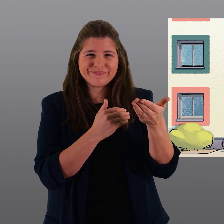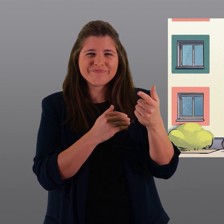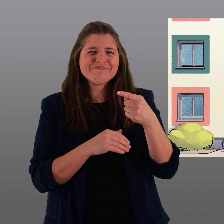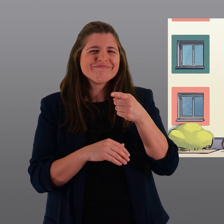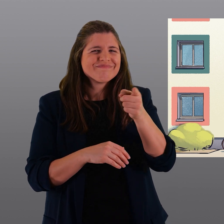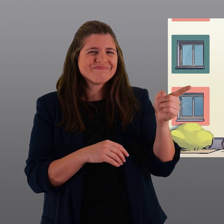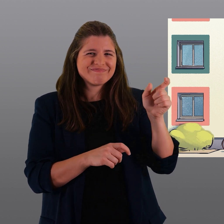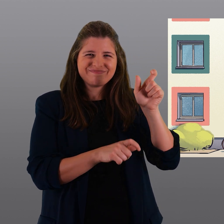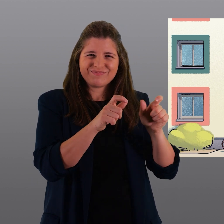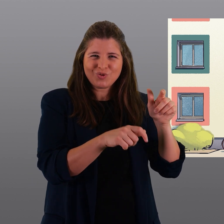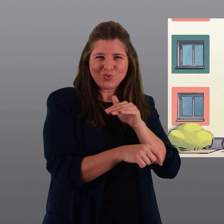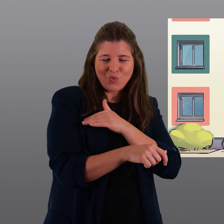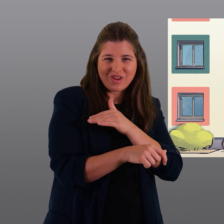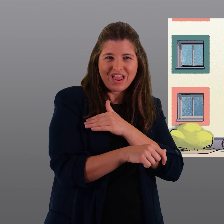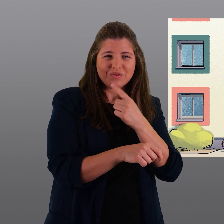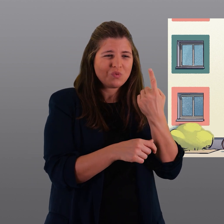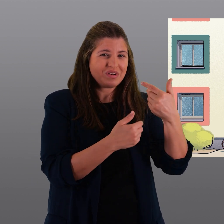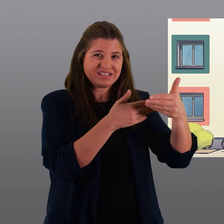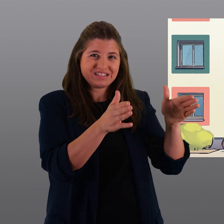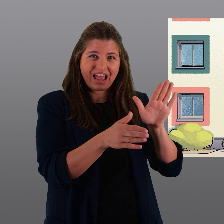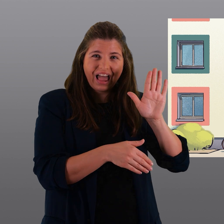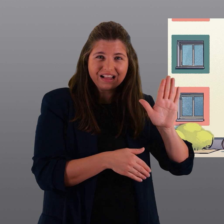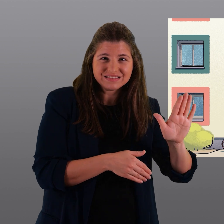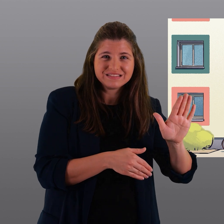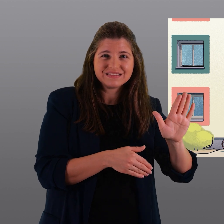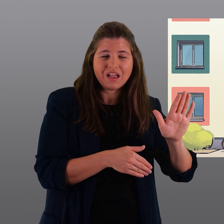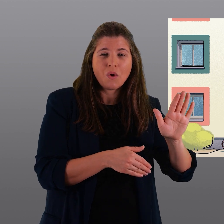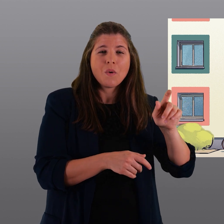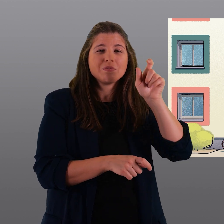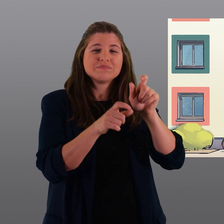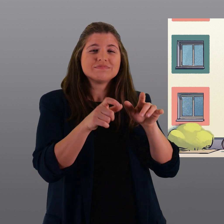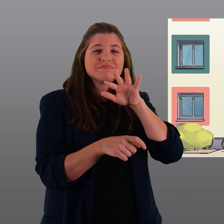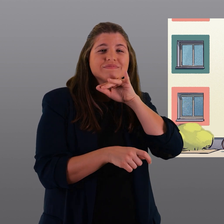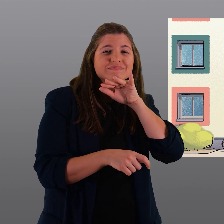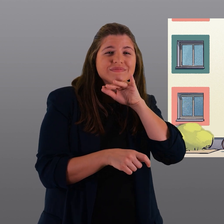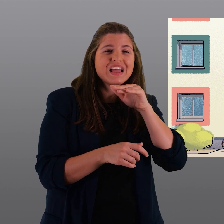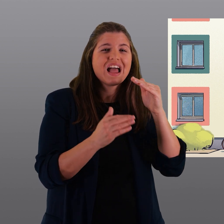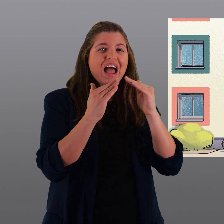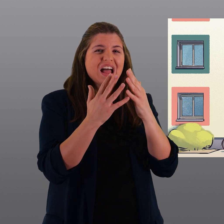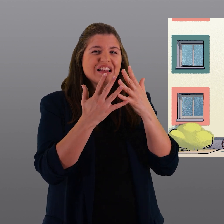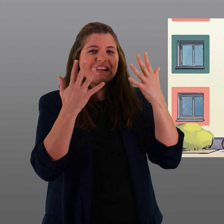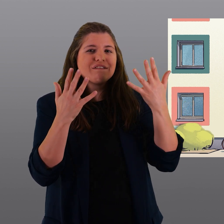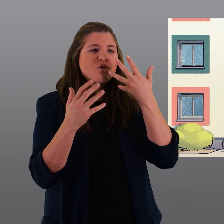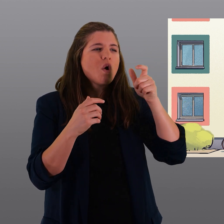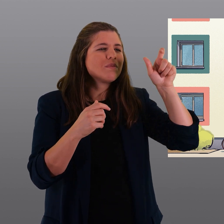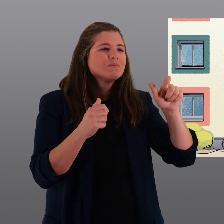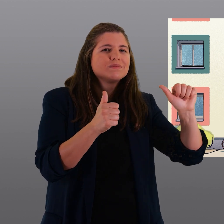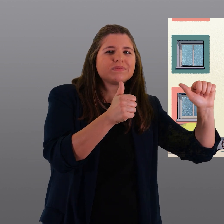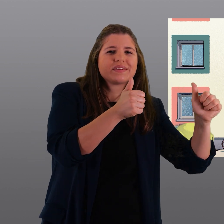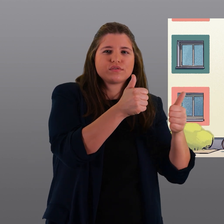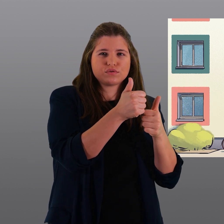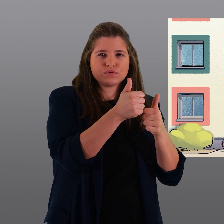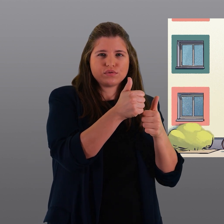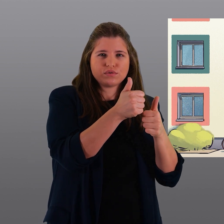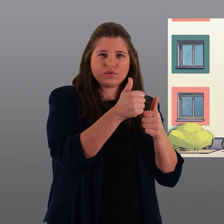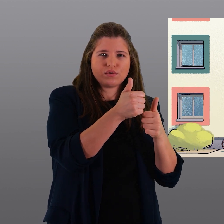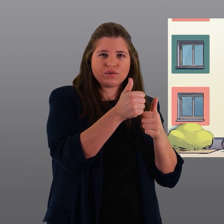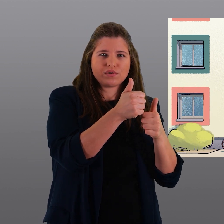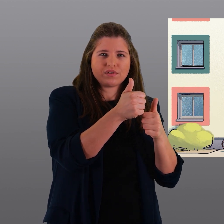persone. Dallo studente che subloca una stanza, all'anziano che vuole condividere la propria abitazione perché ormai